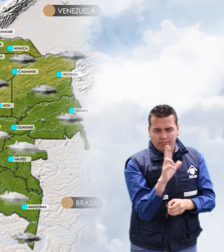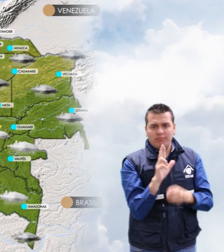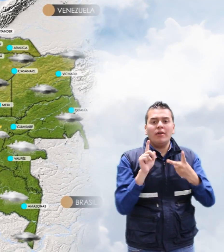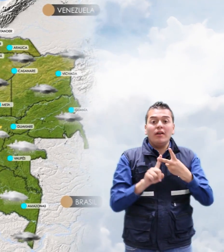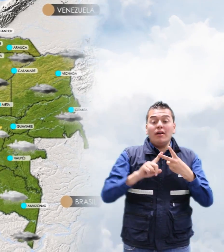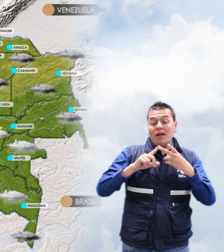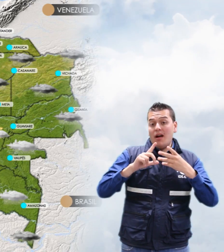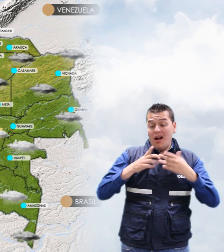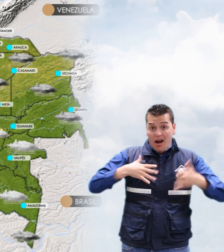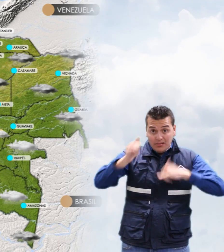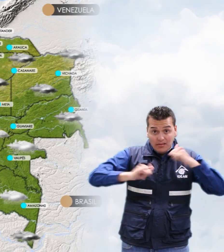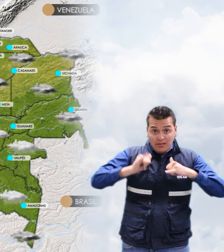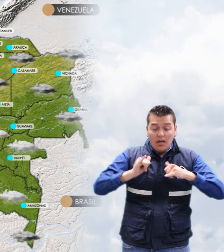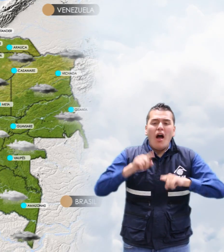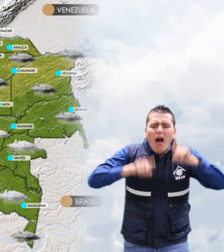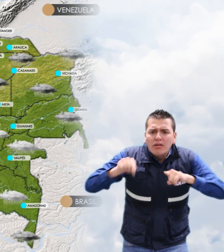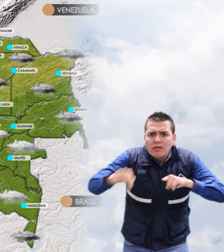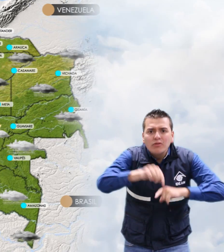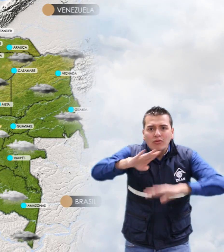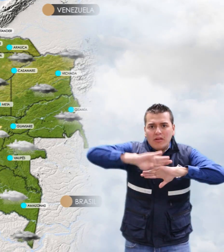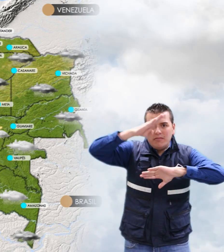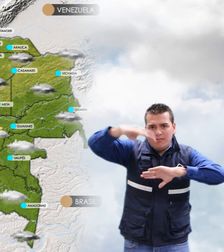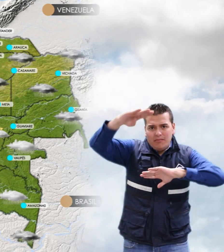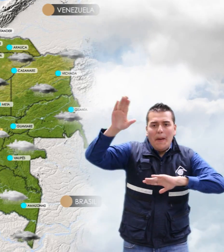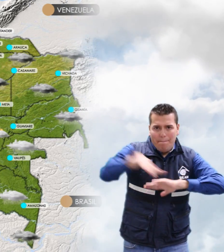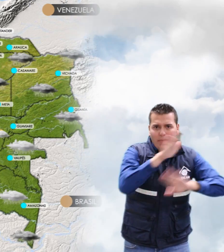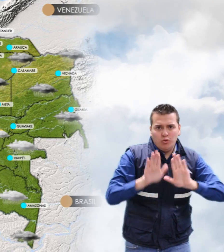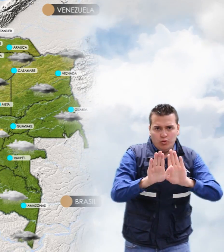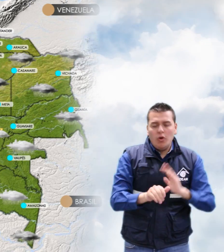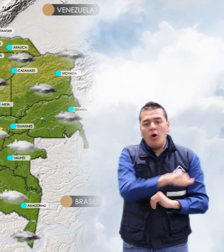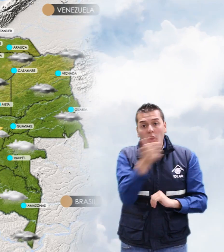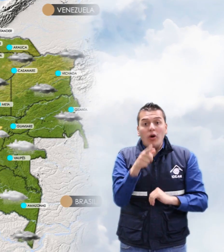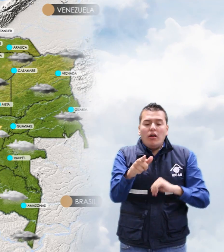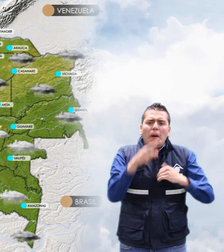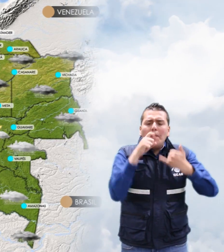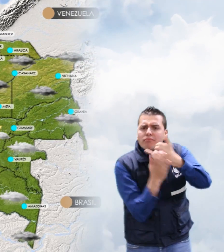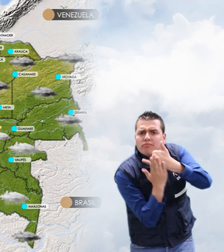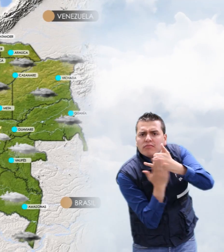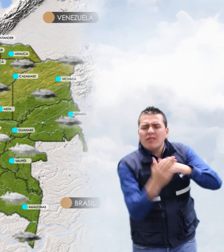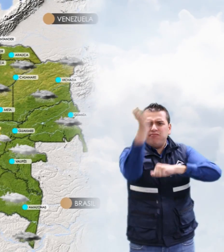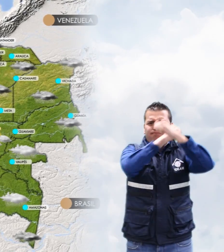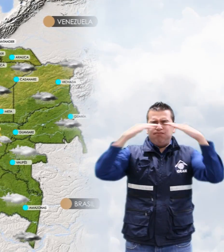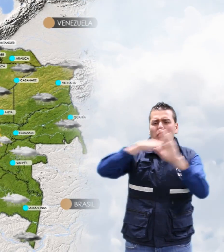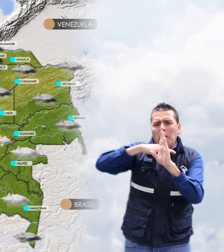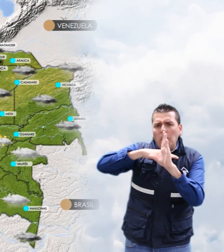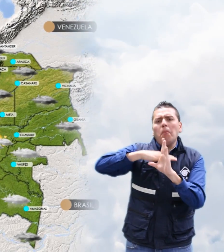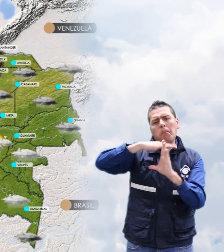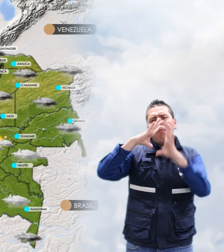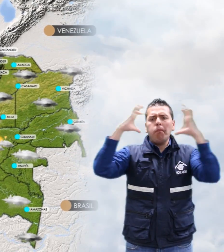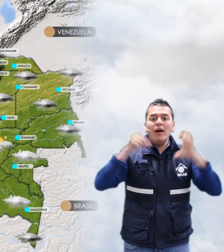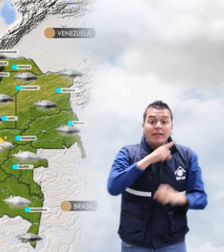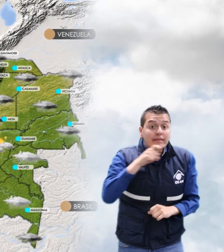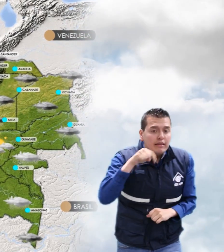y sectores del pie de Monte Llanero. En la región amazónica, cielo parcialmente nublado, predominio de condiciones secas,